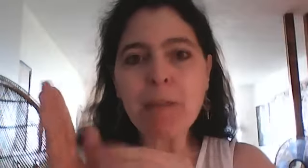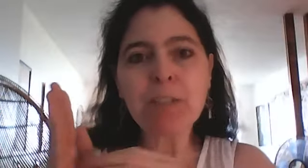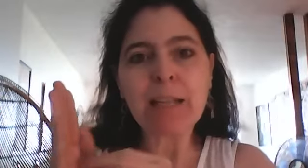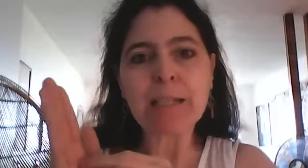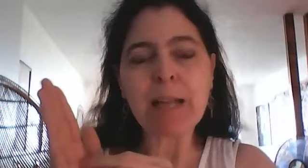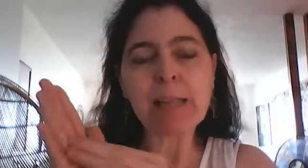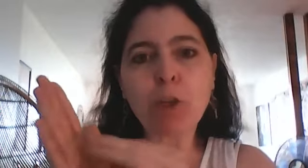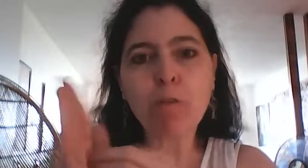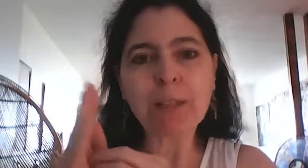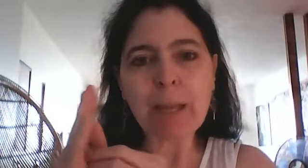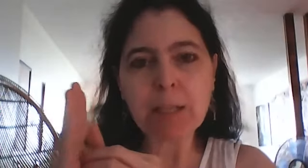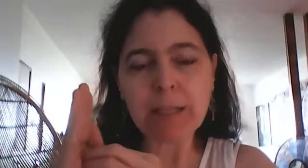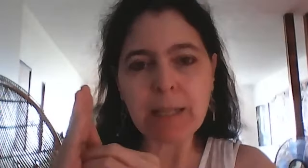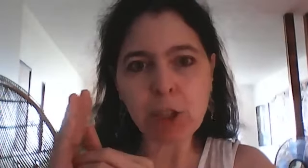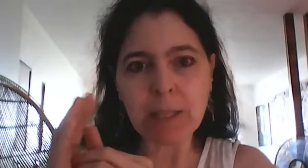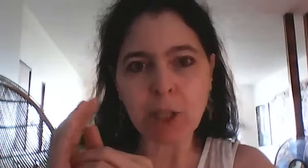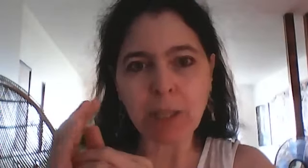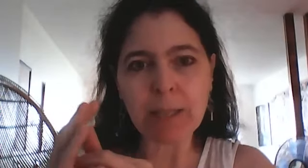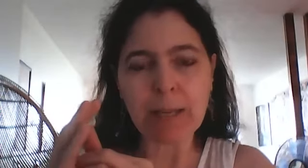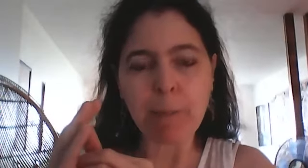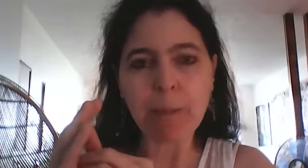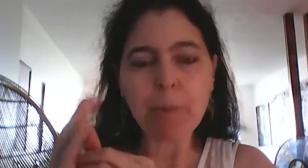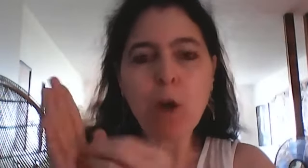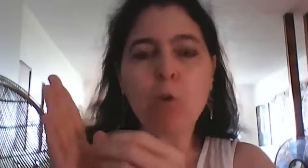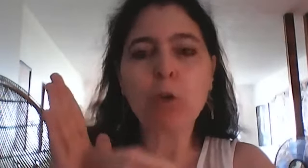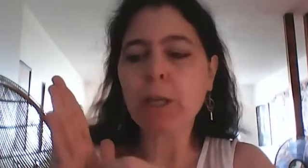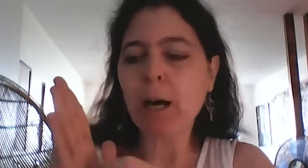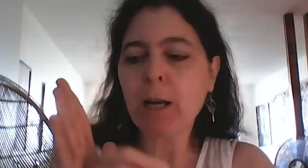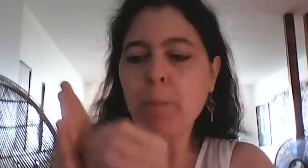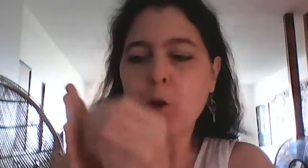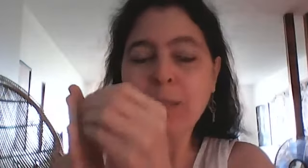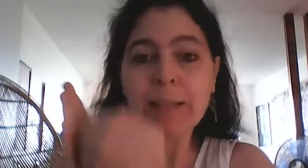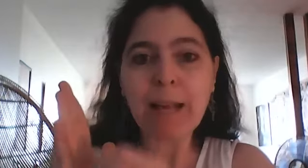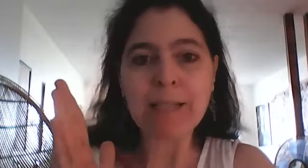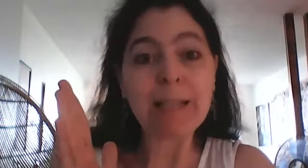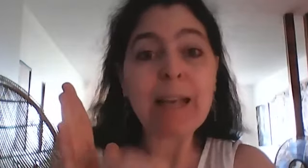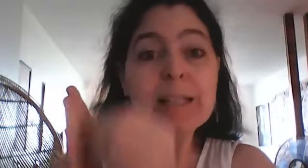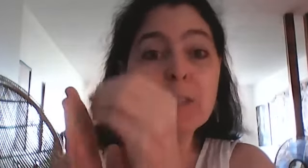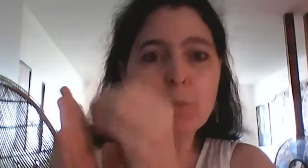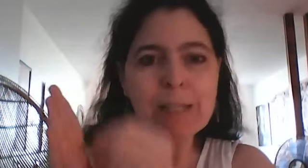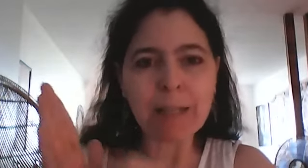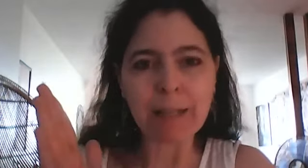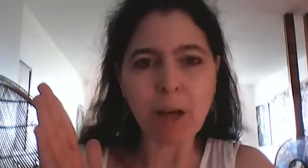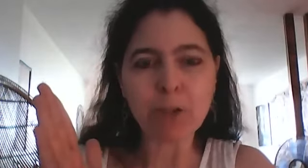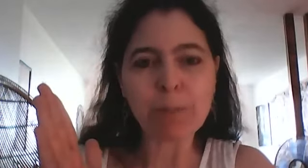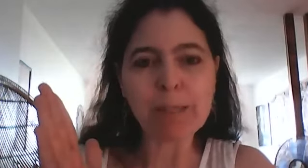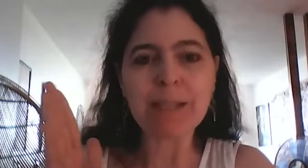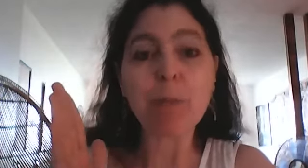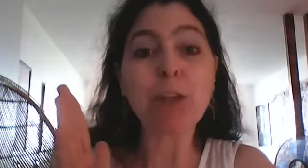vous allez sentir qu'il un vortex d'énergie qui se crée dans la main ou qu'il y a comme un canal c'est les nadis subtils dans les corps subtils c'est comme une